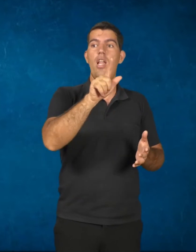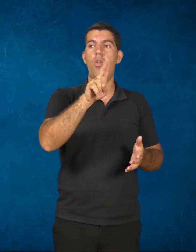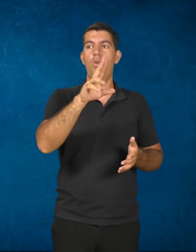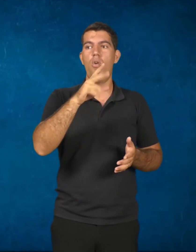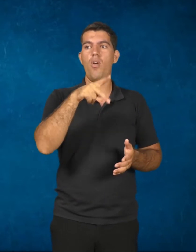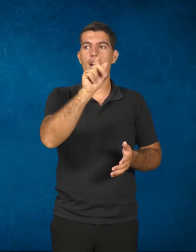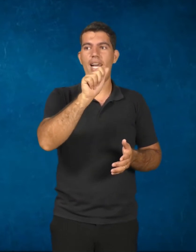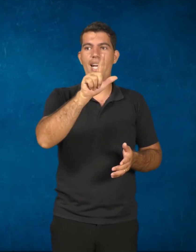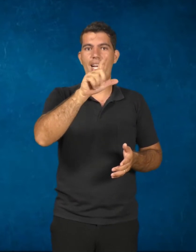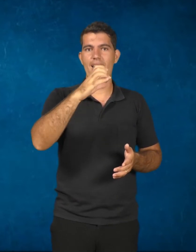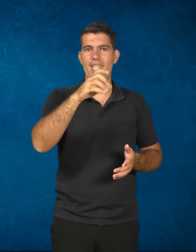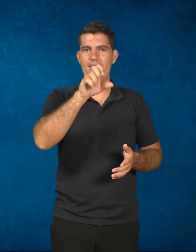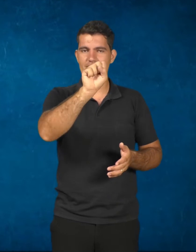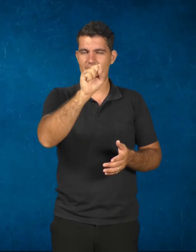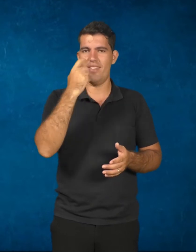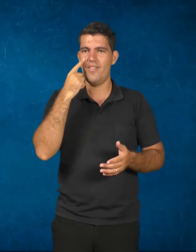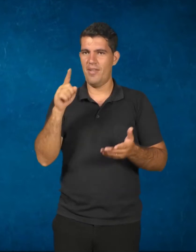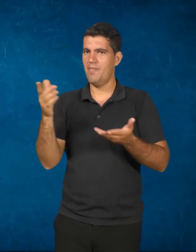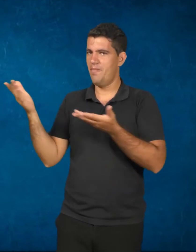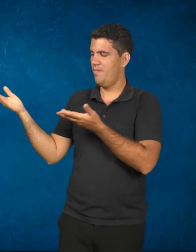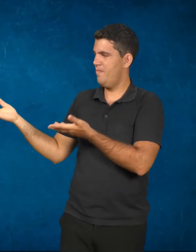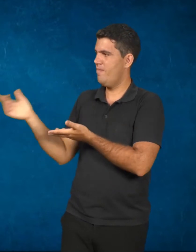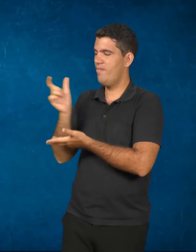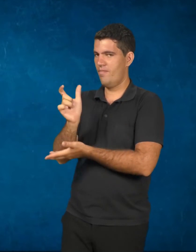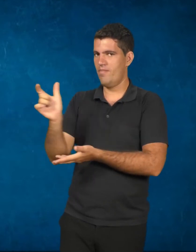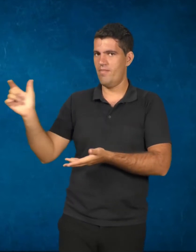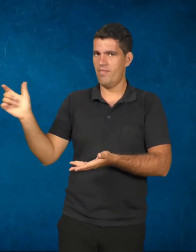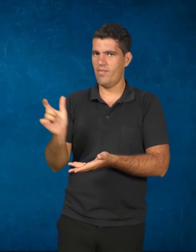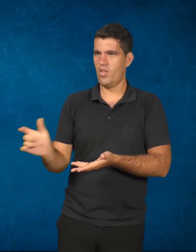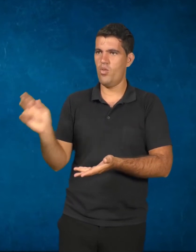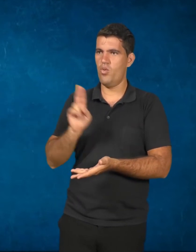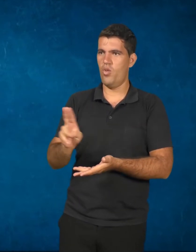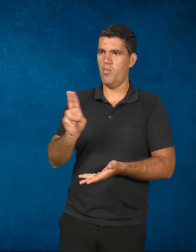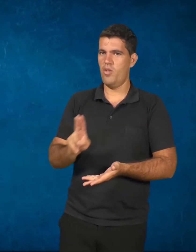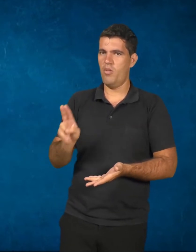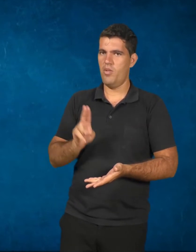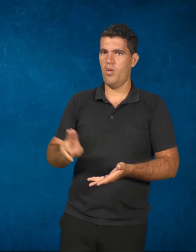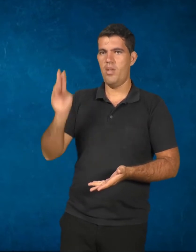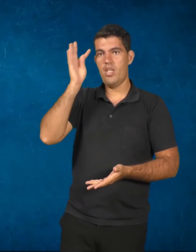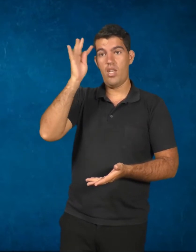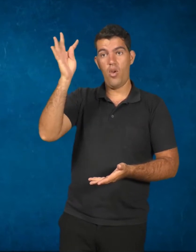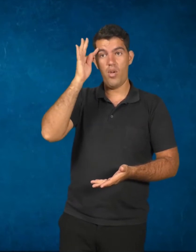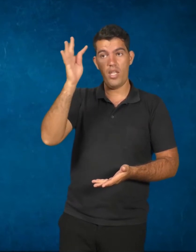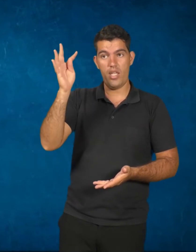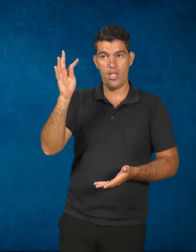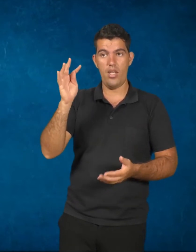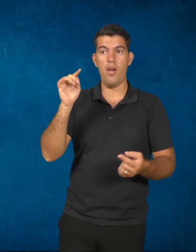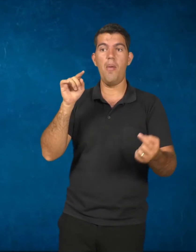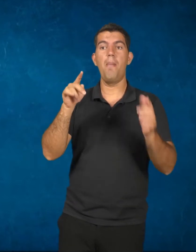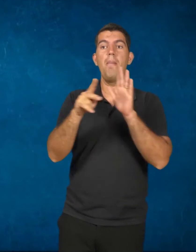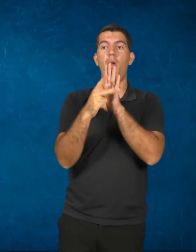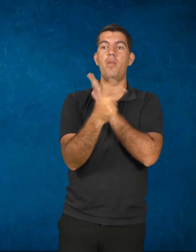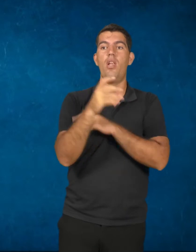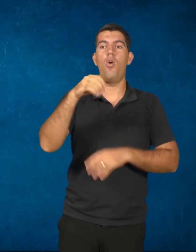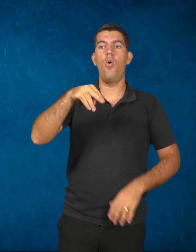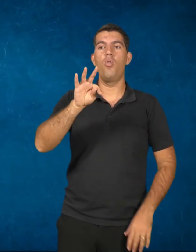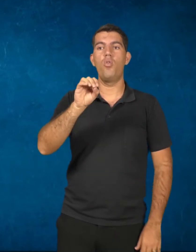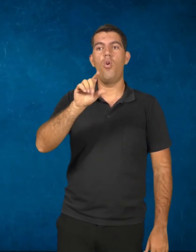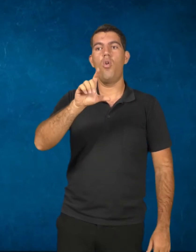são eles? Leandro Konder, Maria Ciavata, Ricardo Antunes e José Lessa.